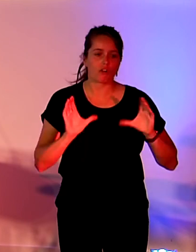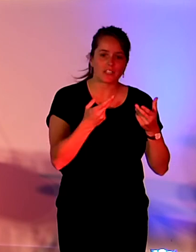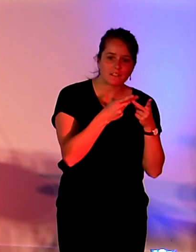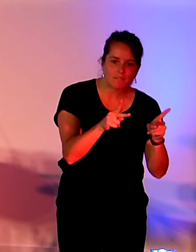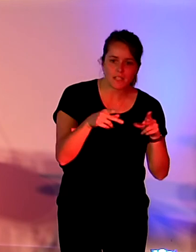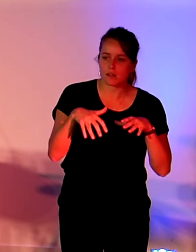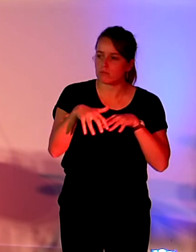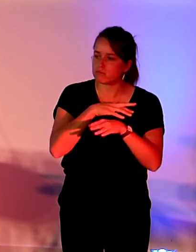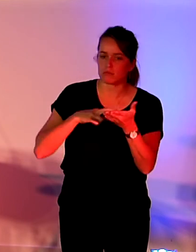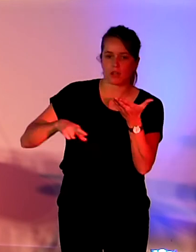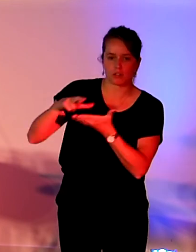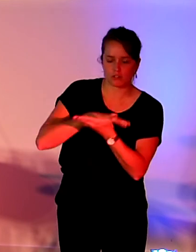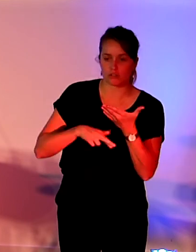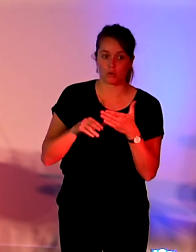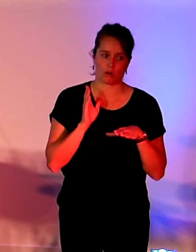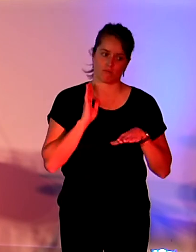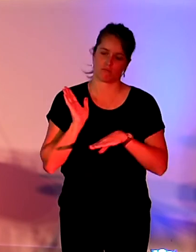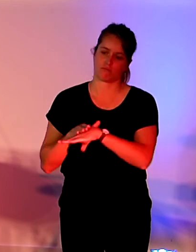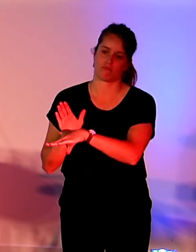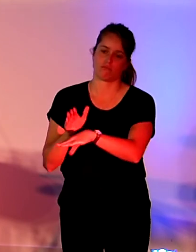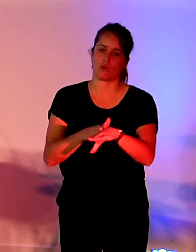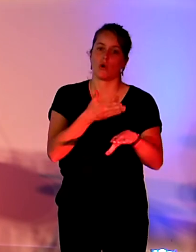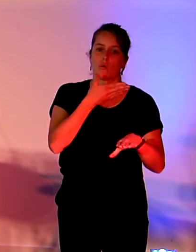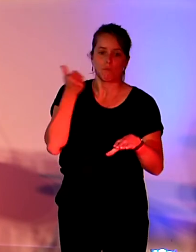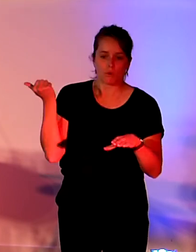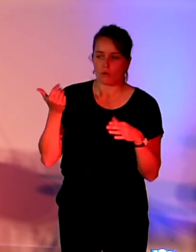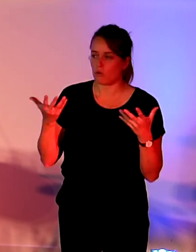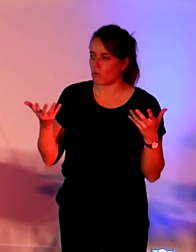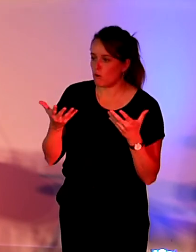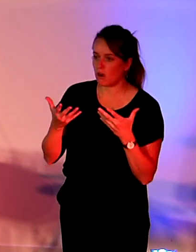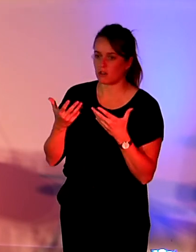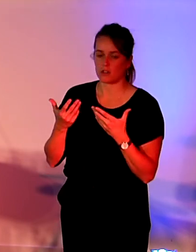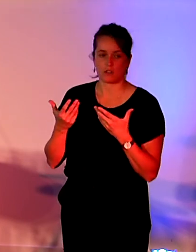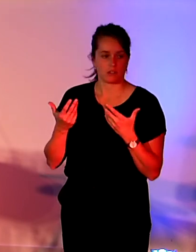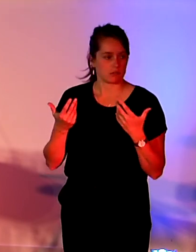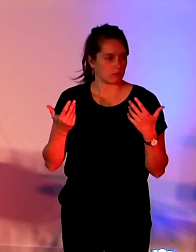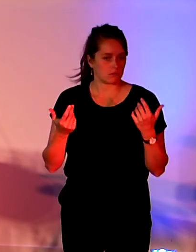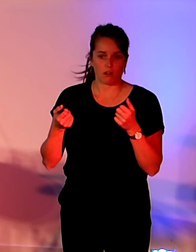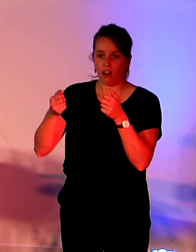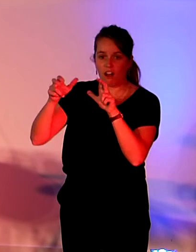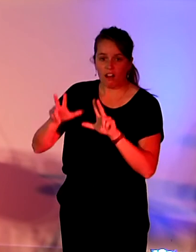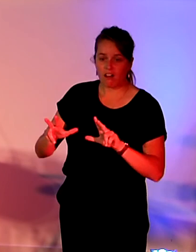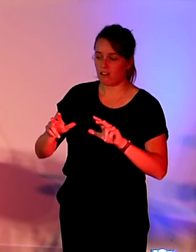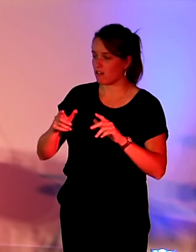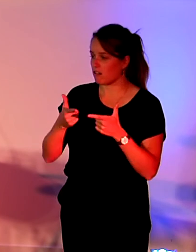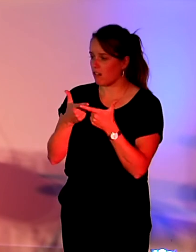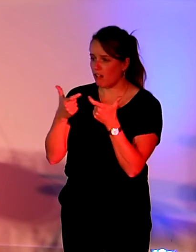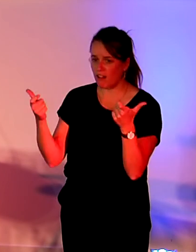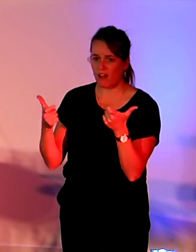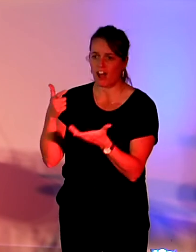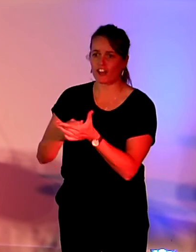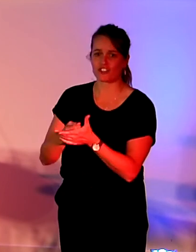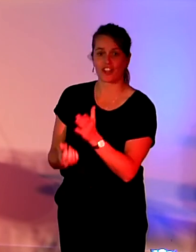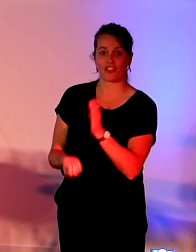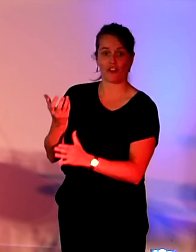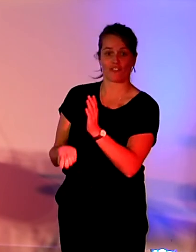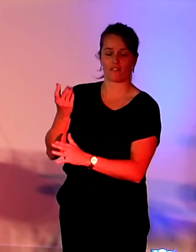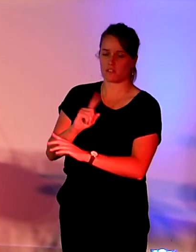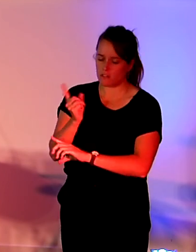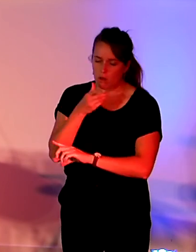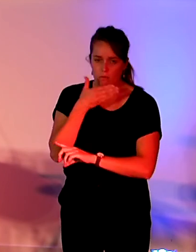acheter des biens numériques issus du réemploi ou de la réutilisation et contenant des matières